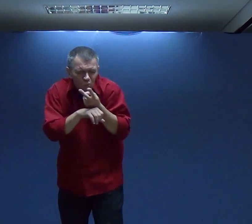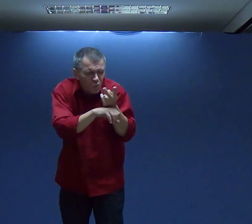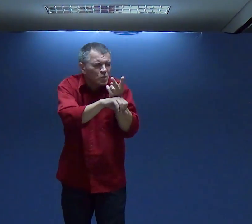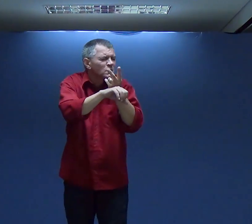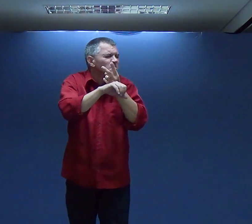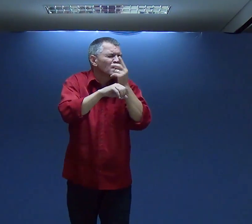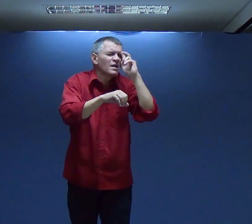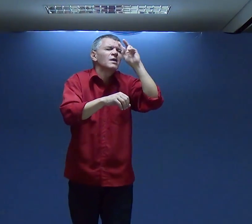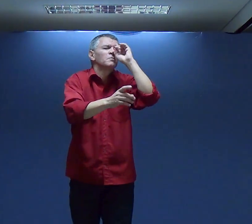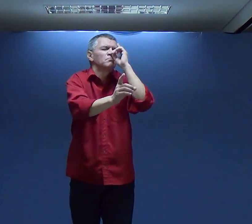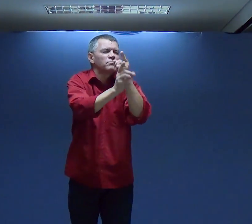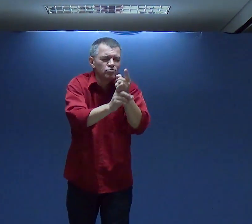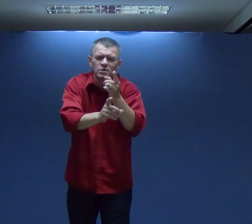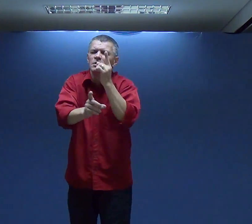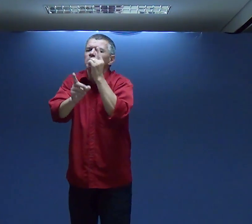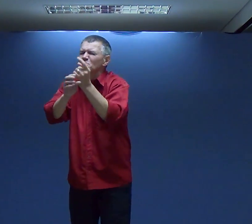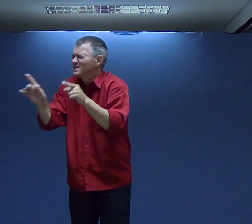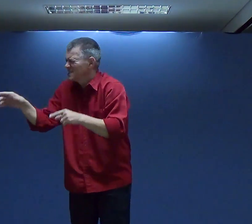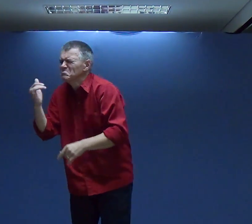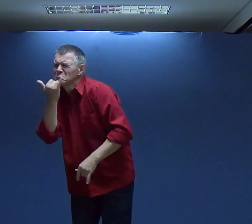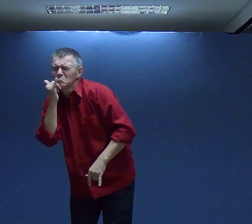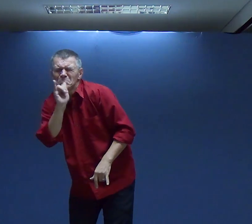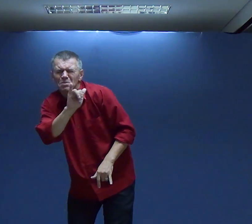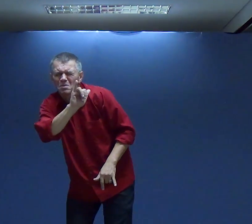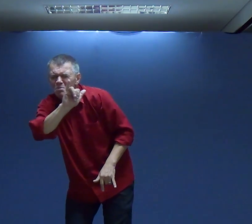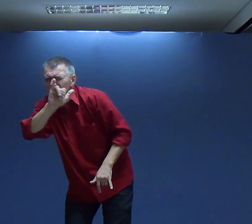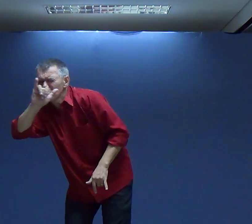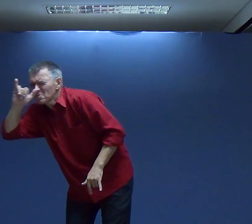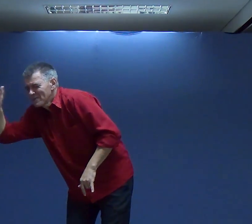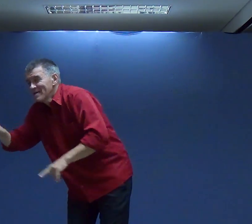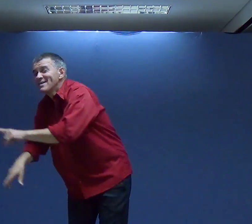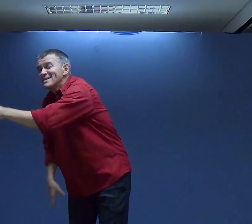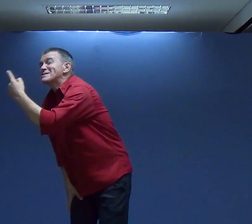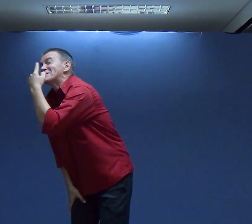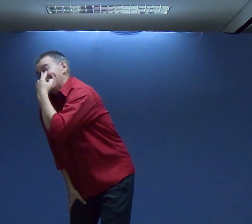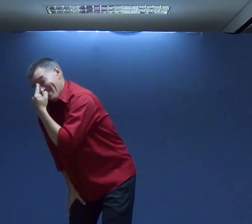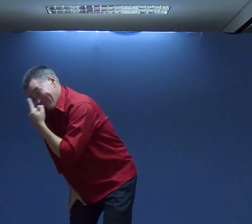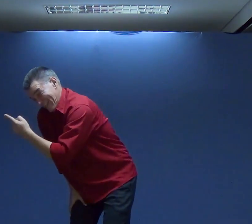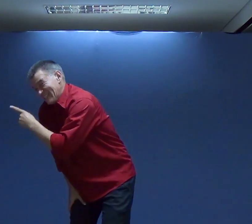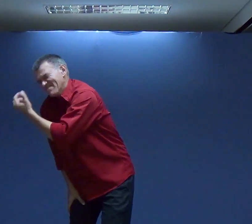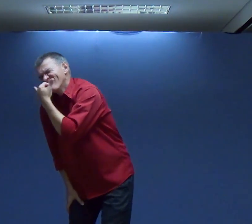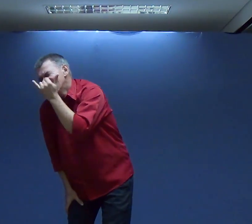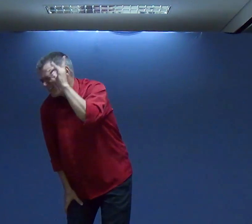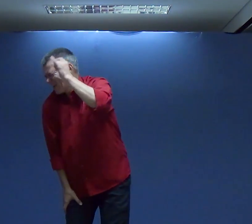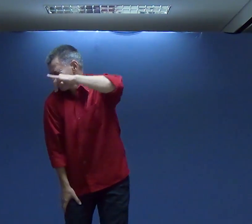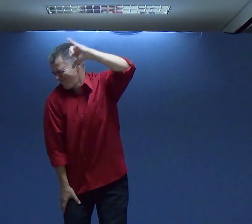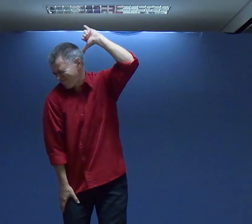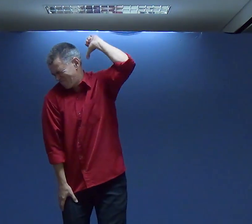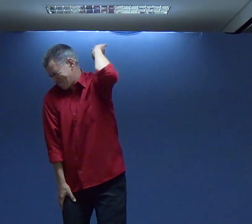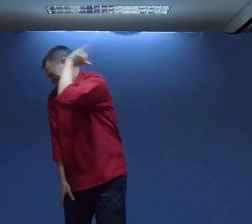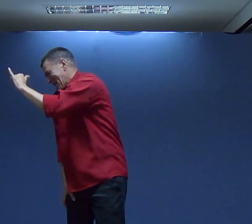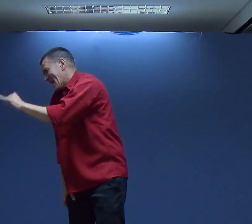Senhor Mas Que Cada Um Tenha O Desejo De Encontrar Pessoas E Se Restaurar Com Elas Para Que Eles